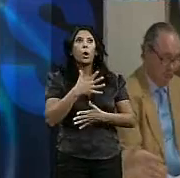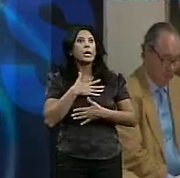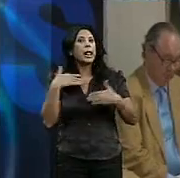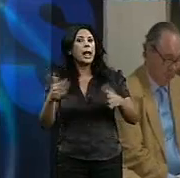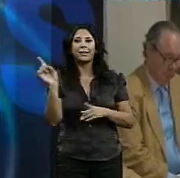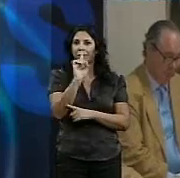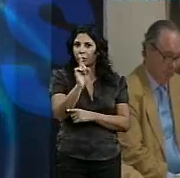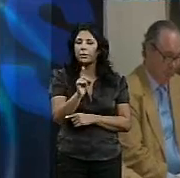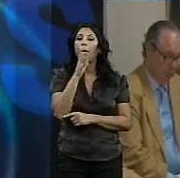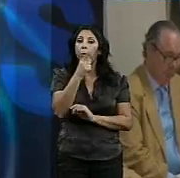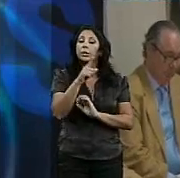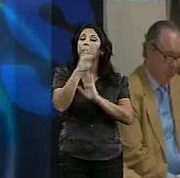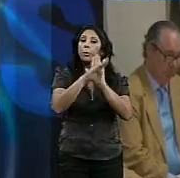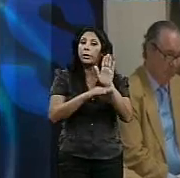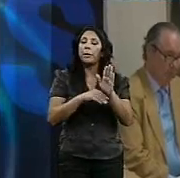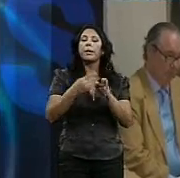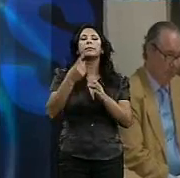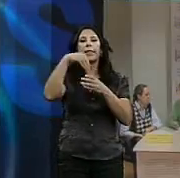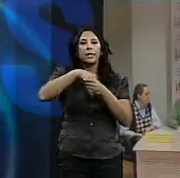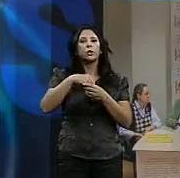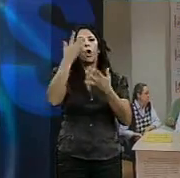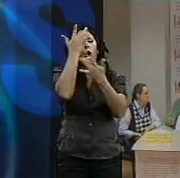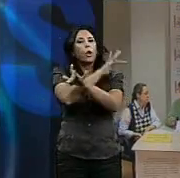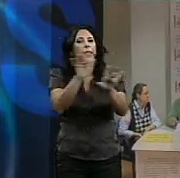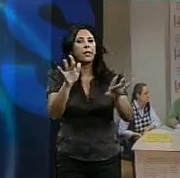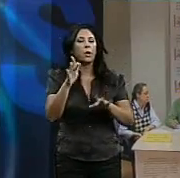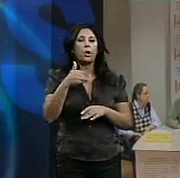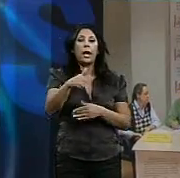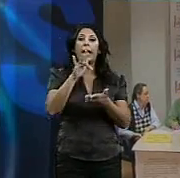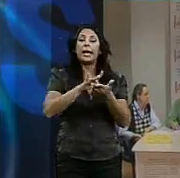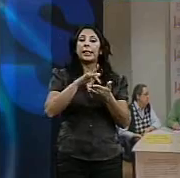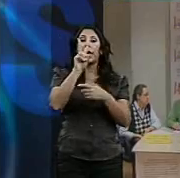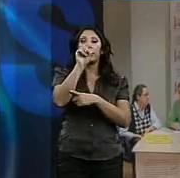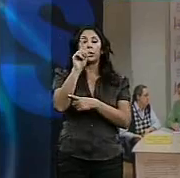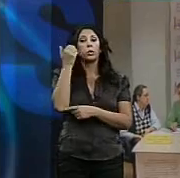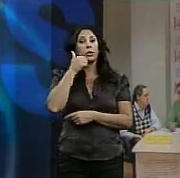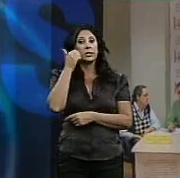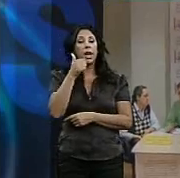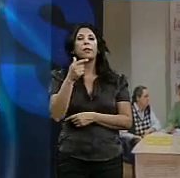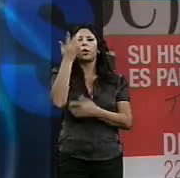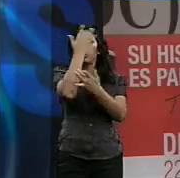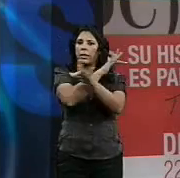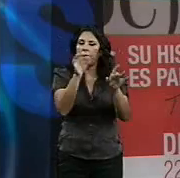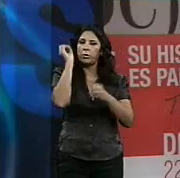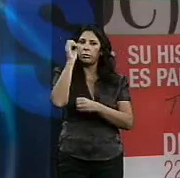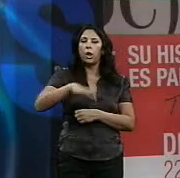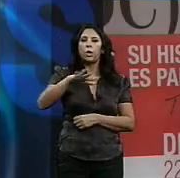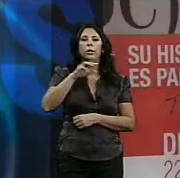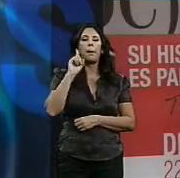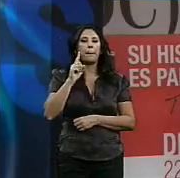programa incluye un acto de concienciación en la Plaza del Palillero el sábado 21, jornadas de puertas abiertas en caballeros hospitalarios el domingo,